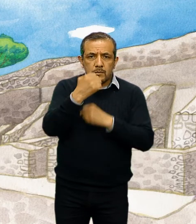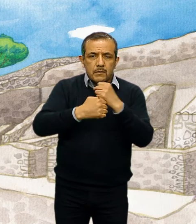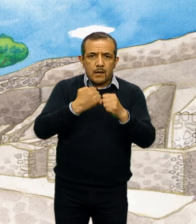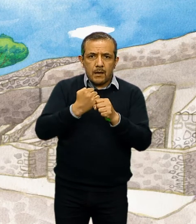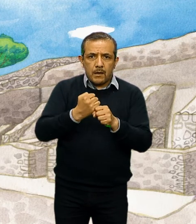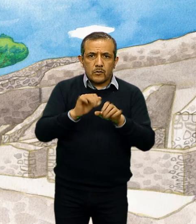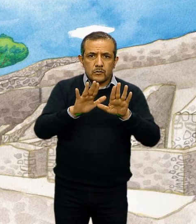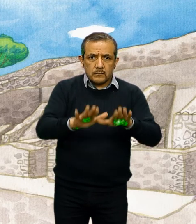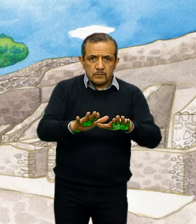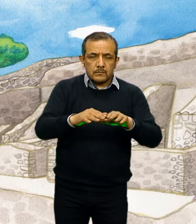ciudad.